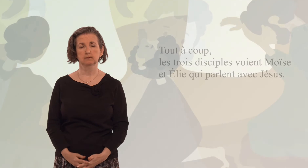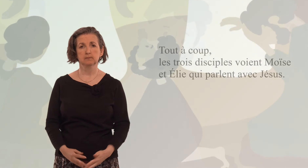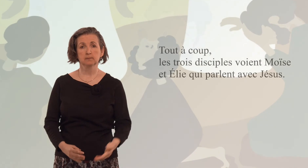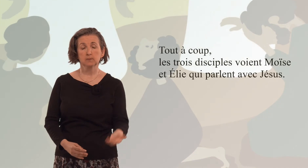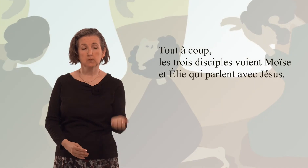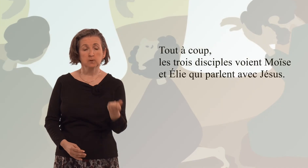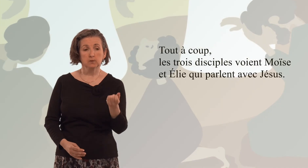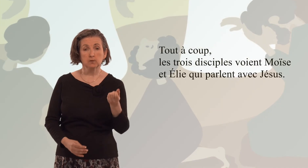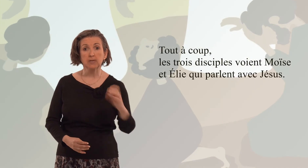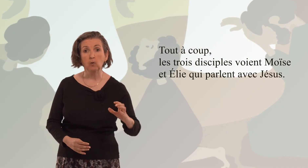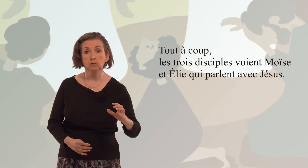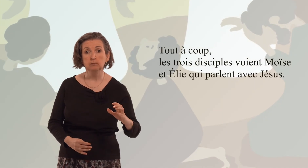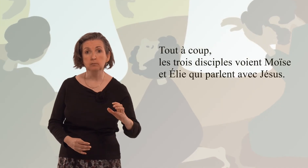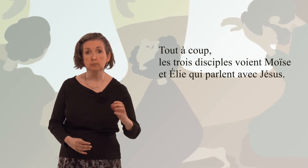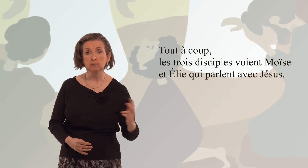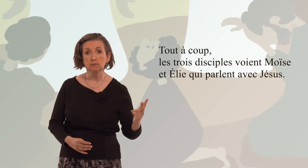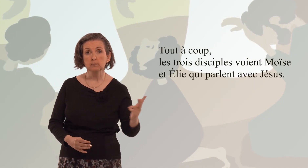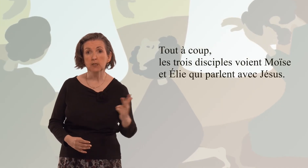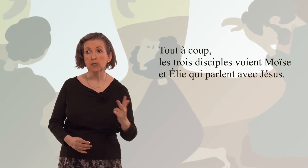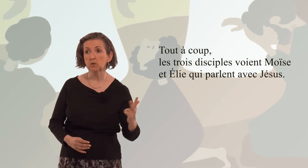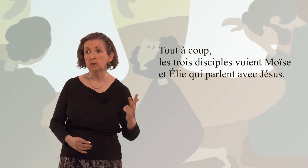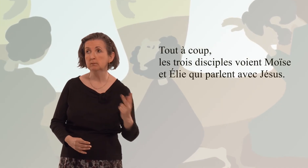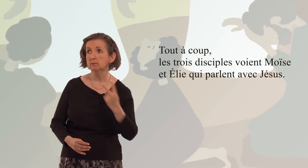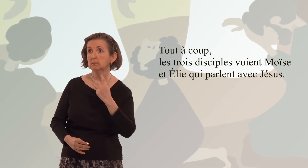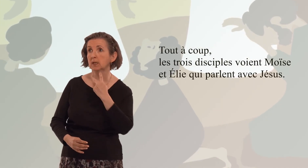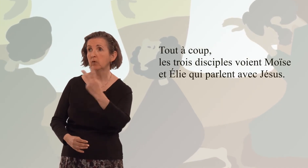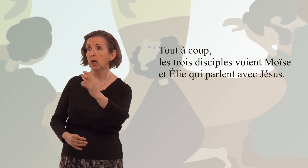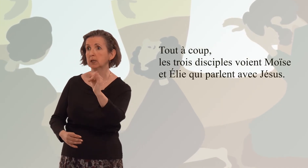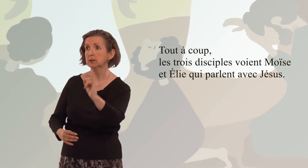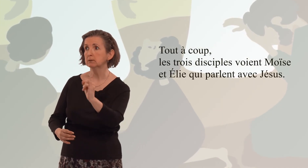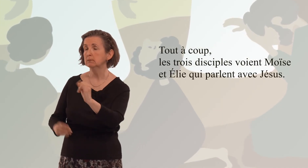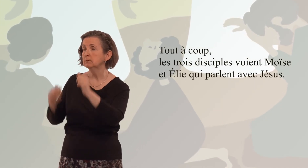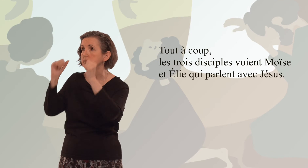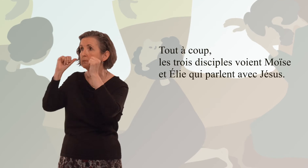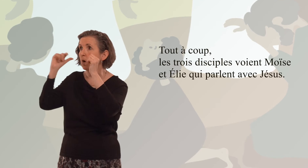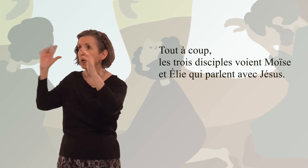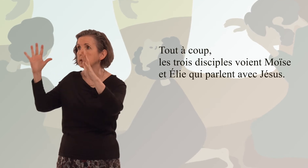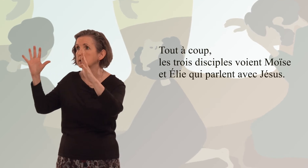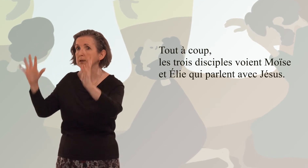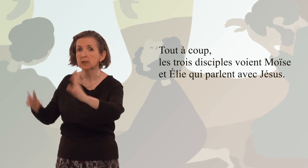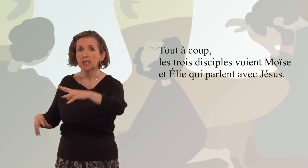Tout à coup, les trois disciples voient Moïse et Élie qui parlent avec Jésus.